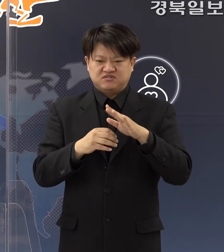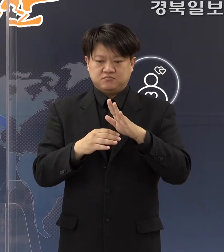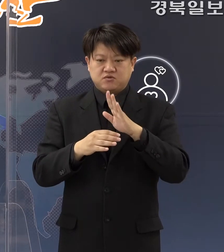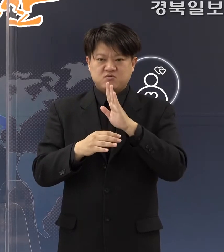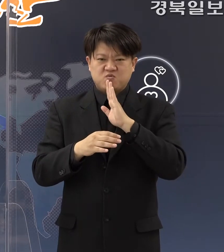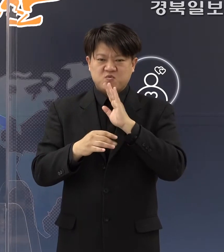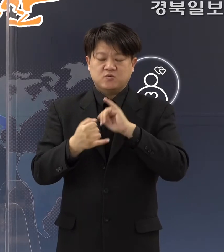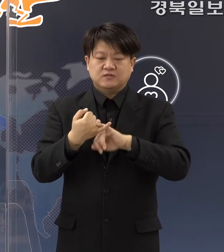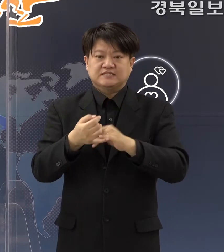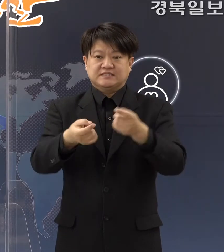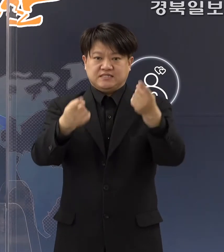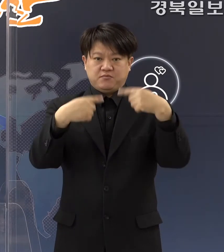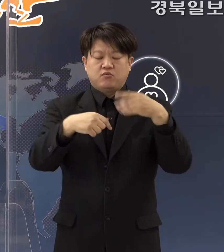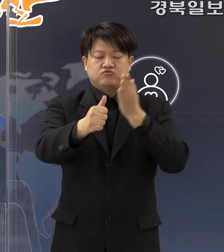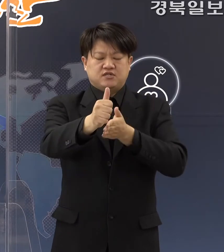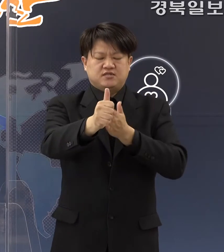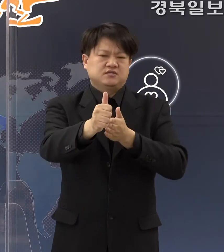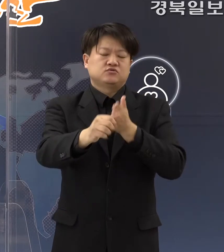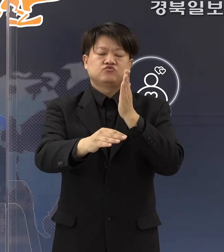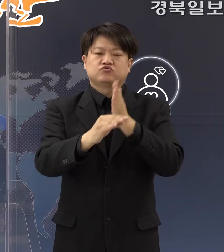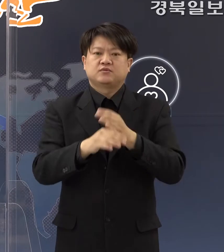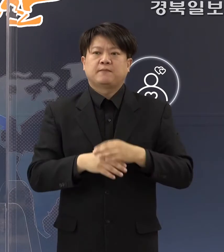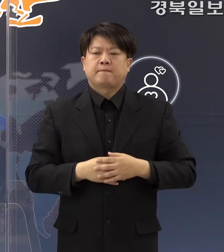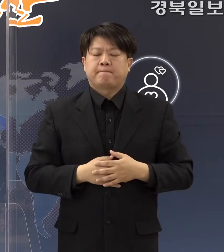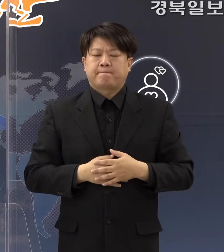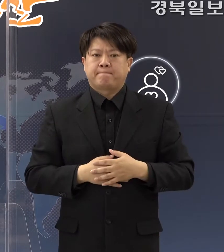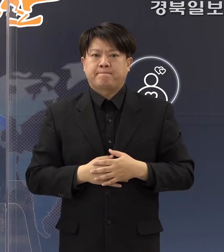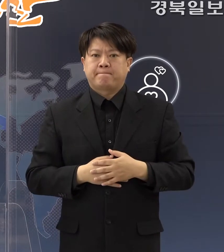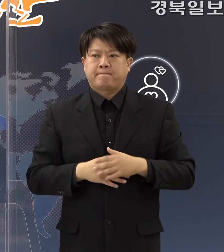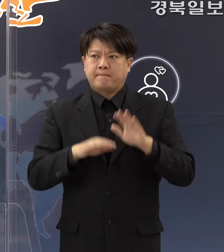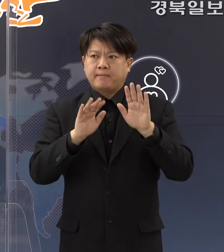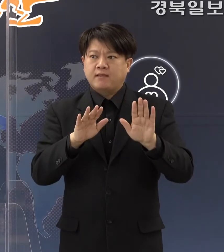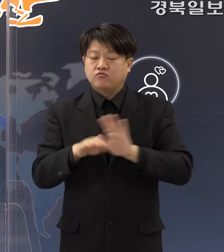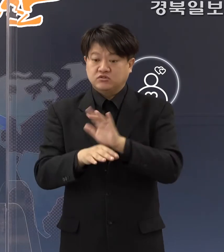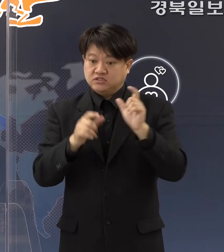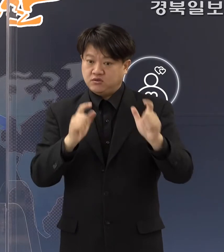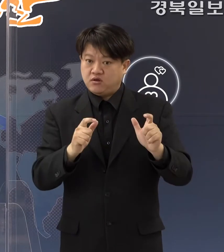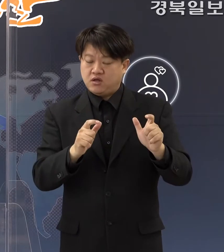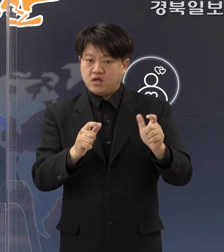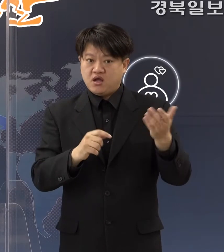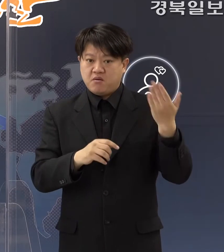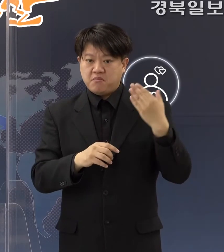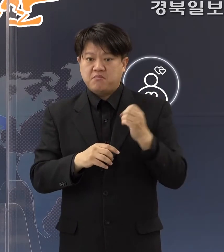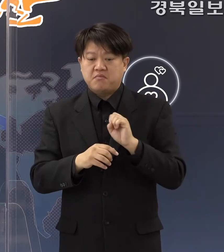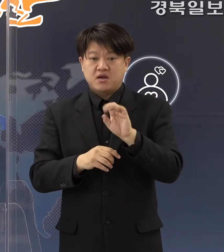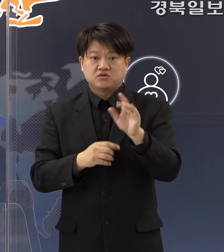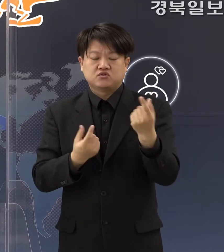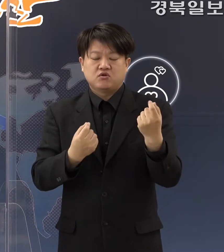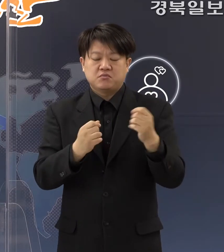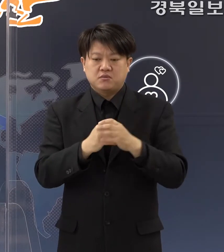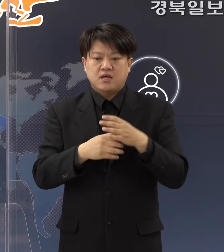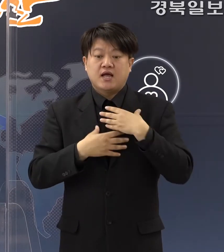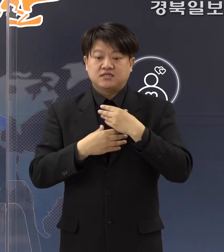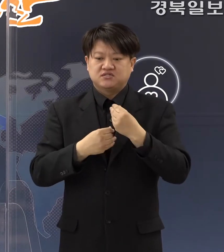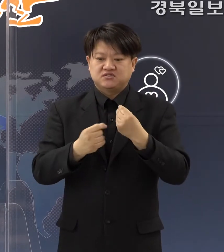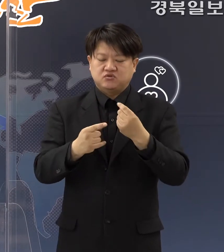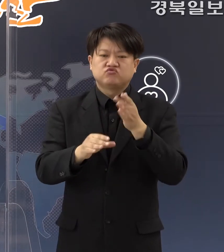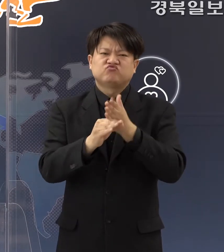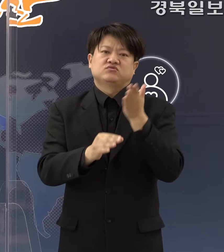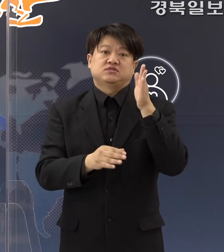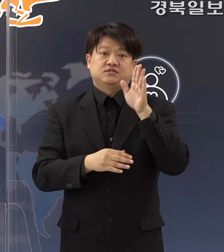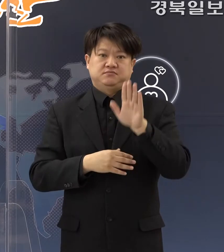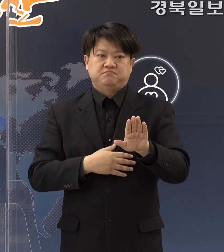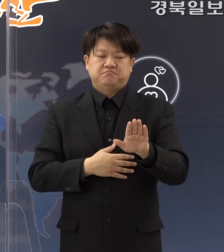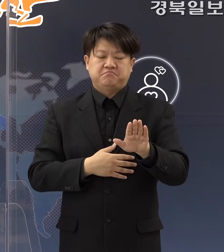부탁을 드리고 있습니다. 그래서 현재 우리 지역은 아까도 말씀드렸듯이 안정화 추세를 보이고 있지만